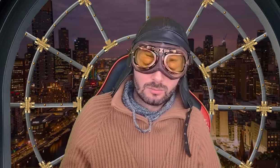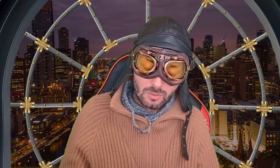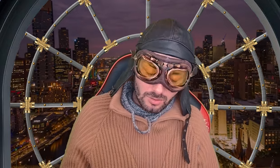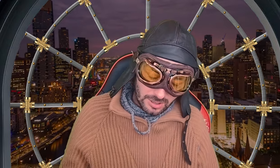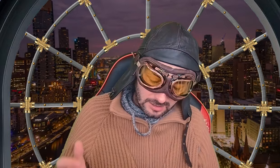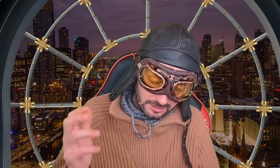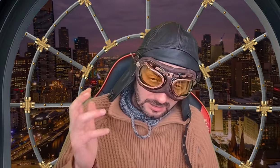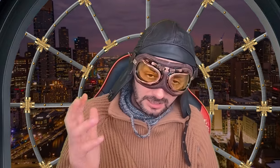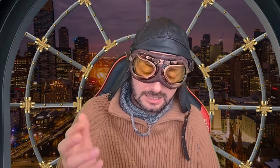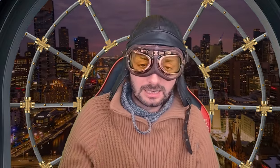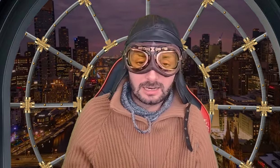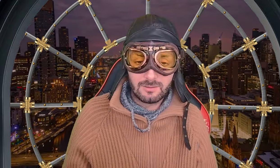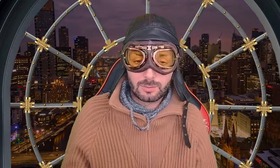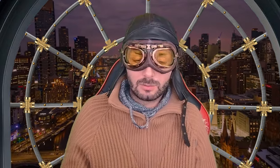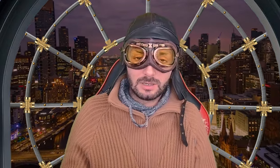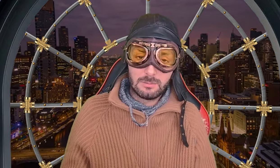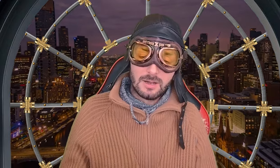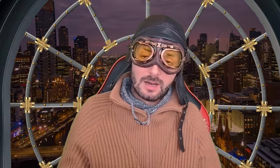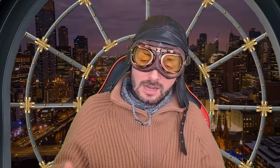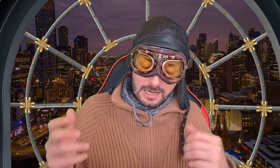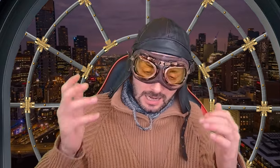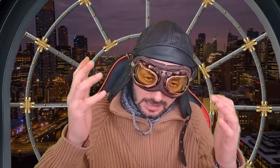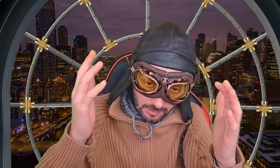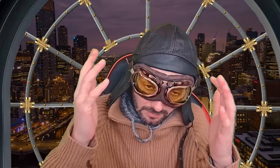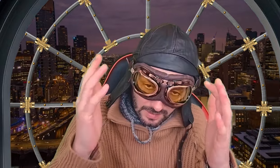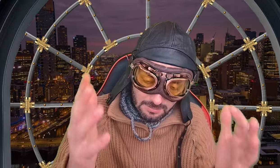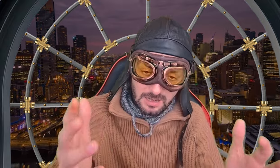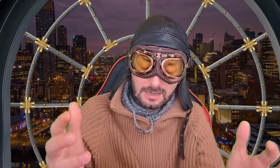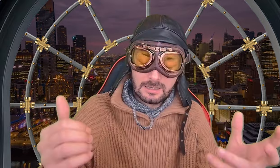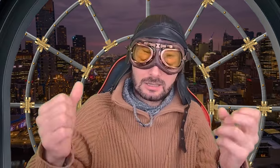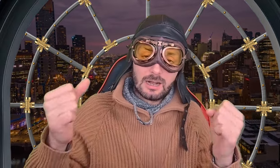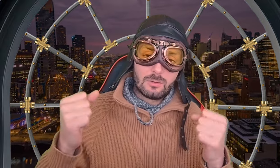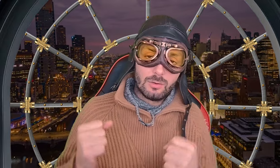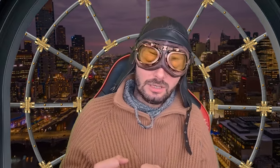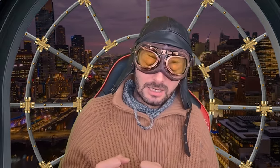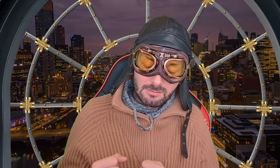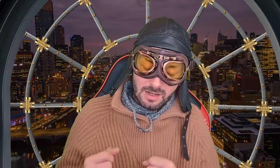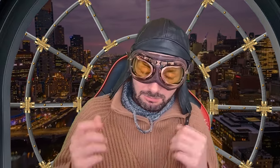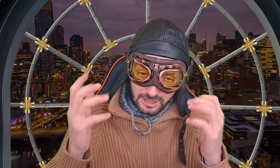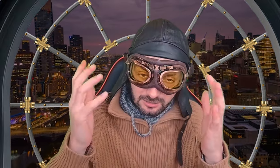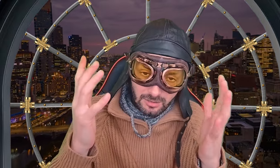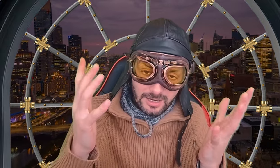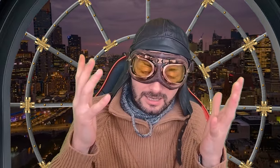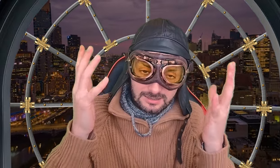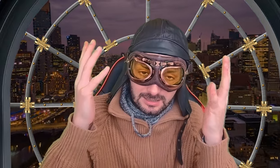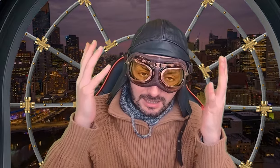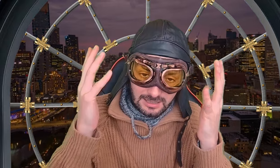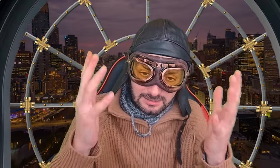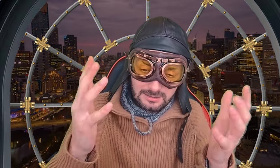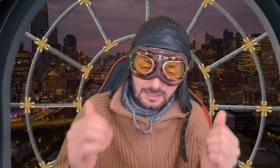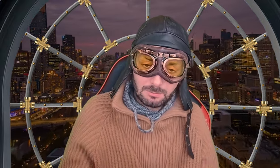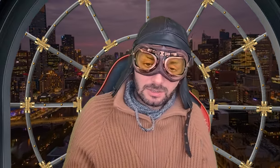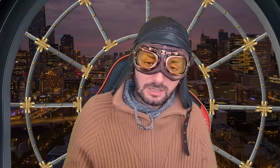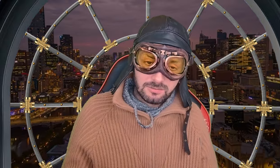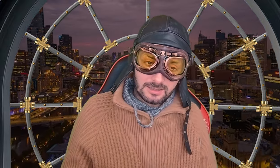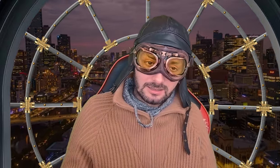moj, nikakav problem. Kako vama, tako i nama. Bitno je da se istina prihvati.